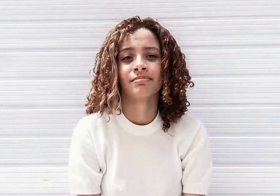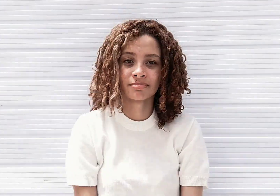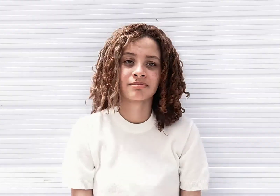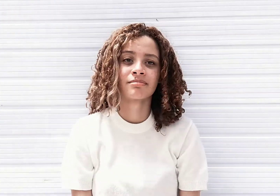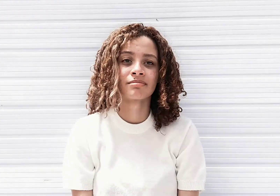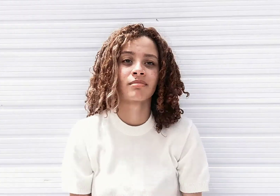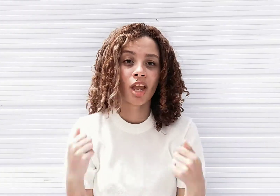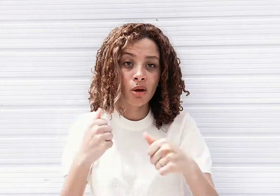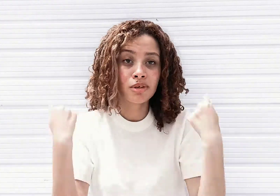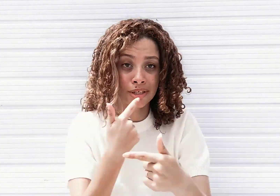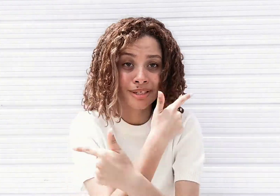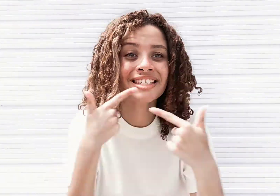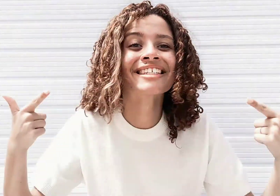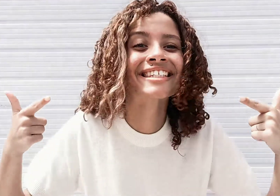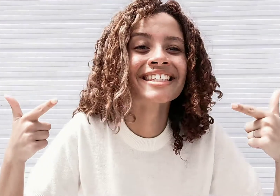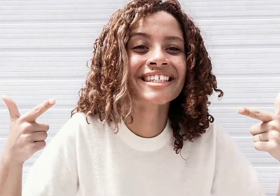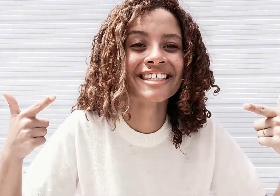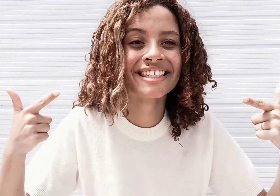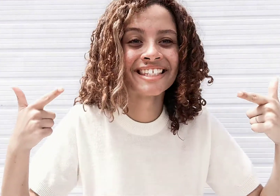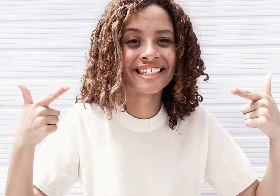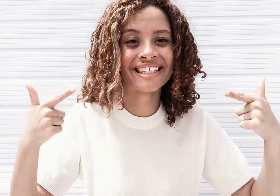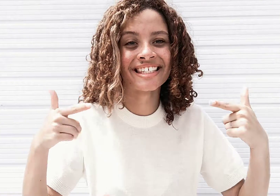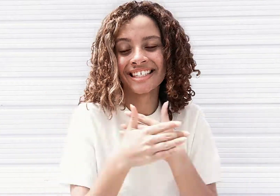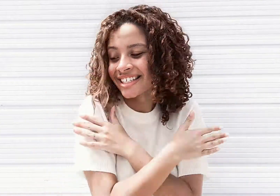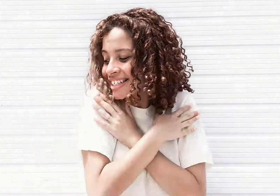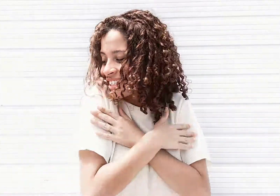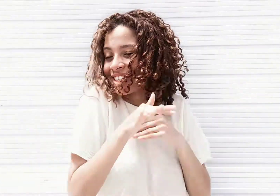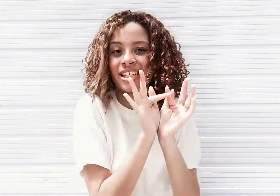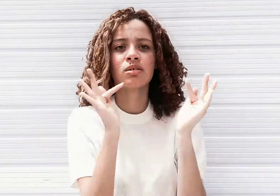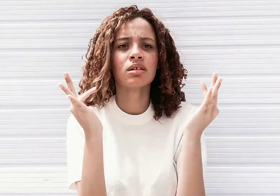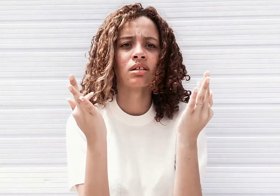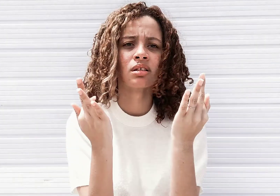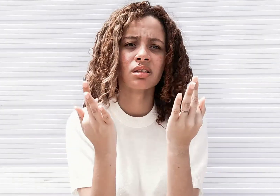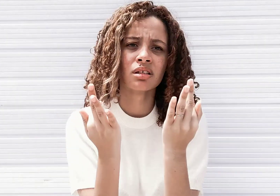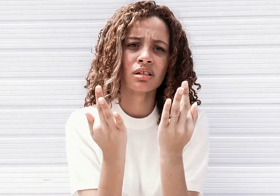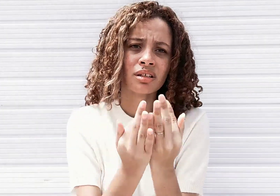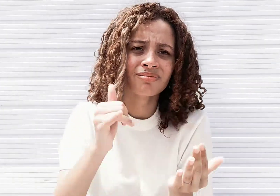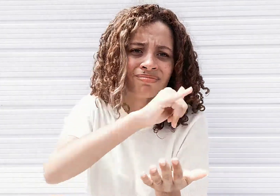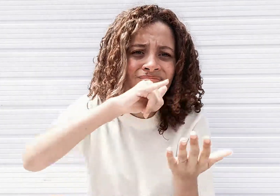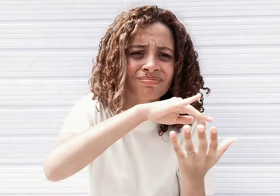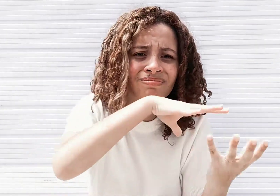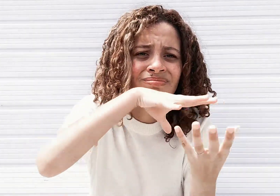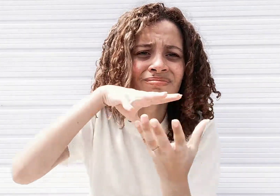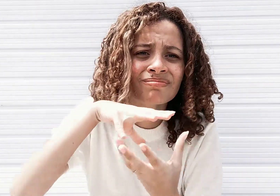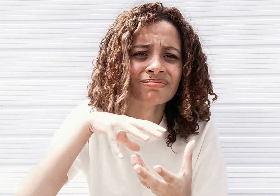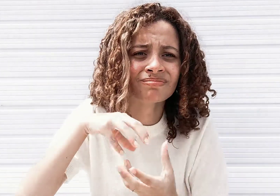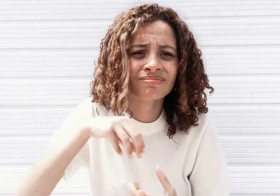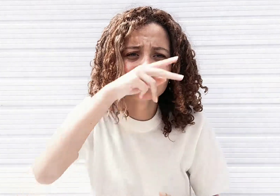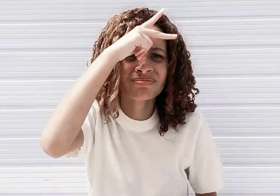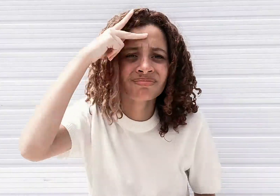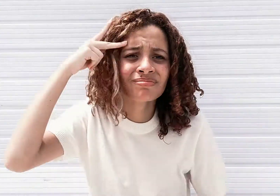Eu devia sorrir mais, abraçar meus pais, viajar o mundo e